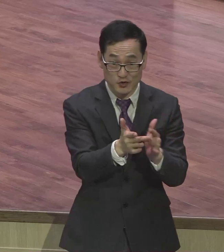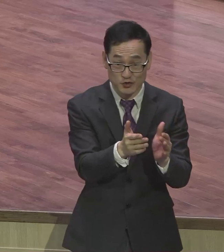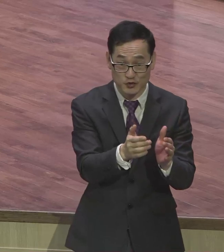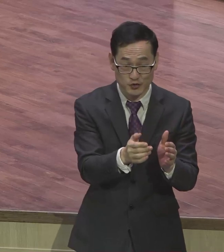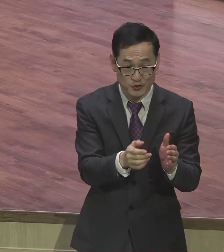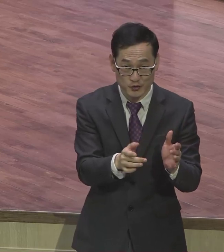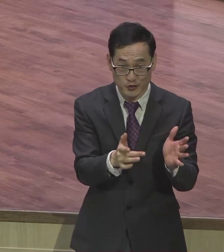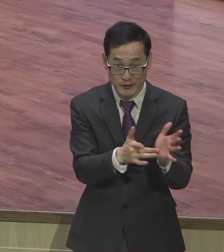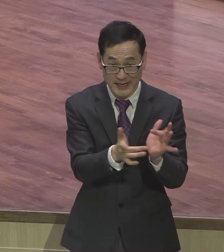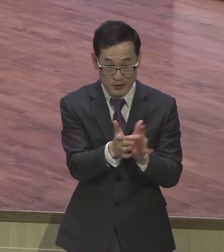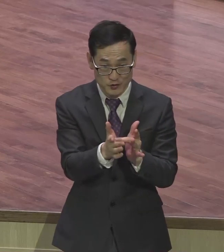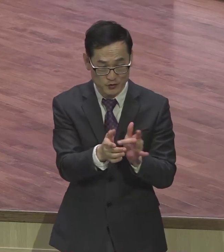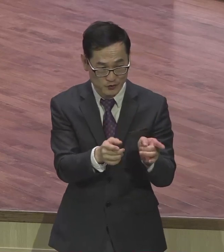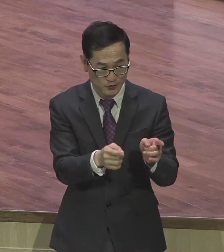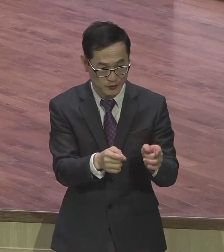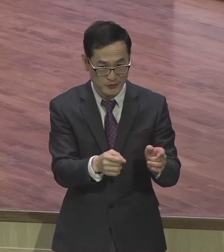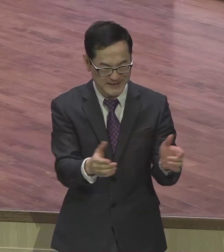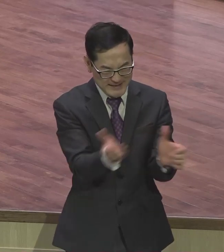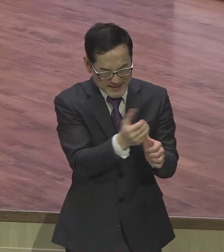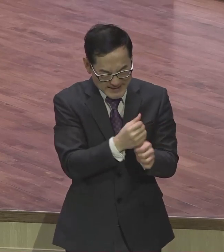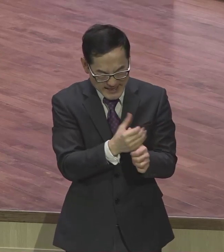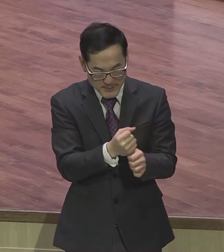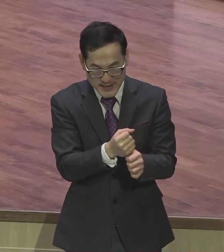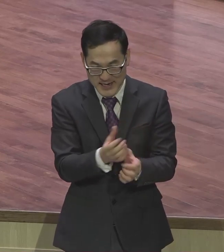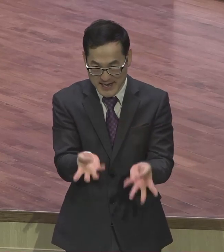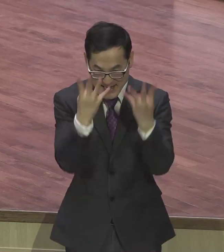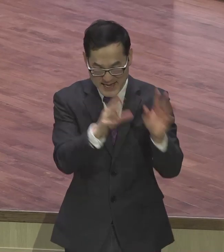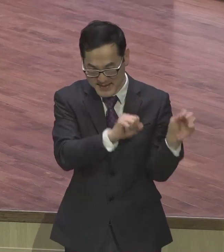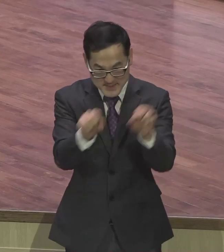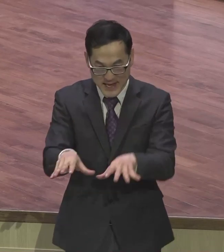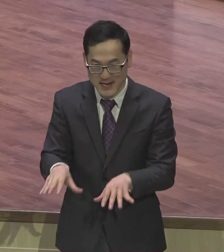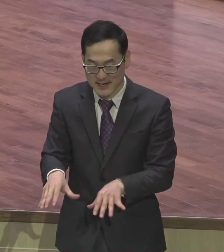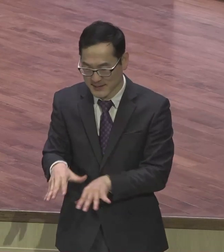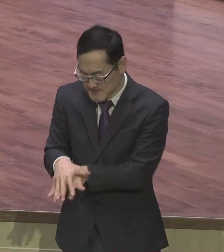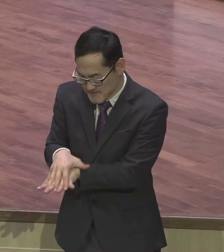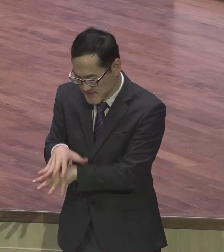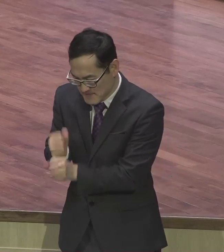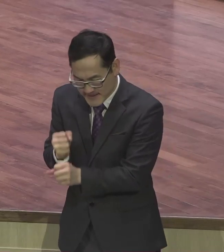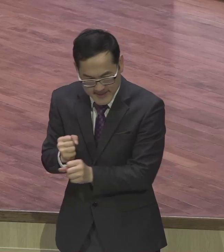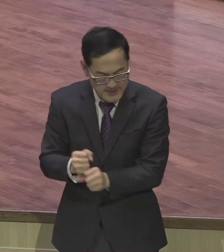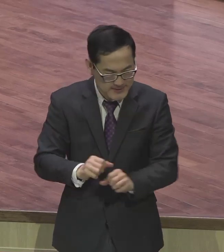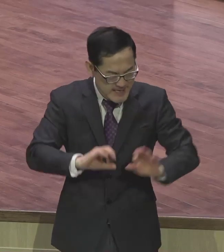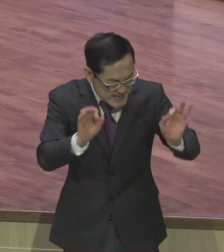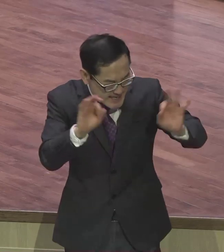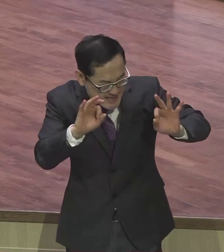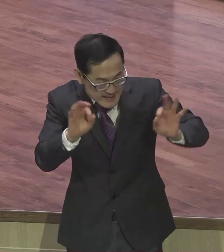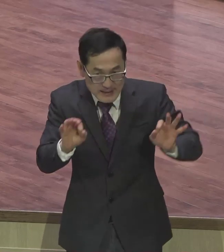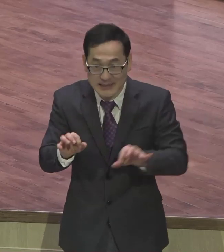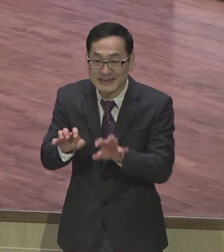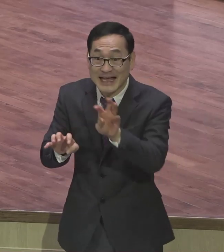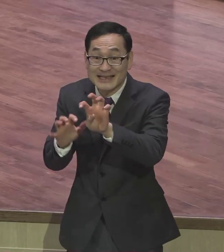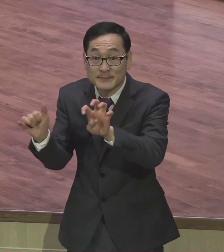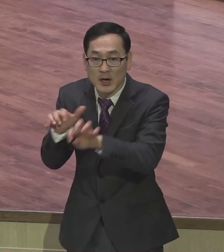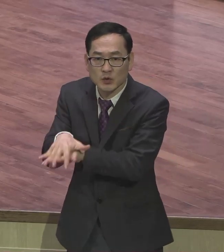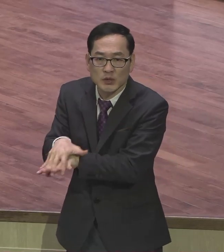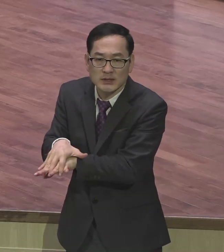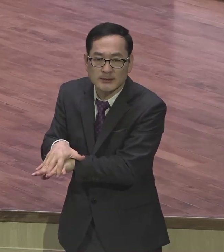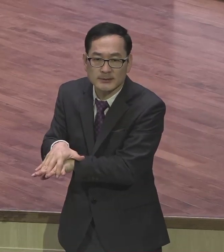결사대가 조직해가지고 저 사울저거 안 죽이고는 밥도 안 먹겠다는 이런 40여 명이 조직돼서 따로 있습니다 그래서 사도형이 이루어지면